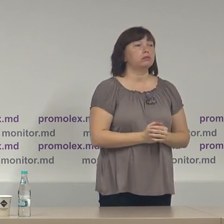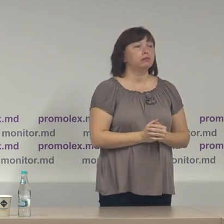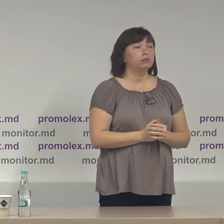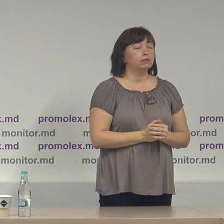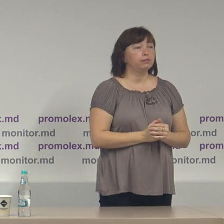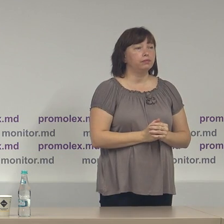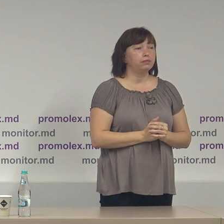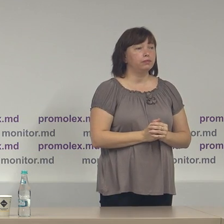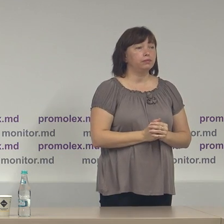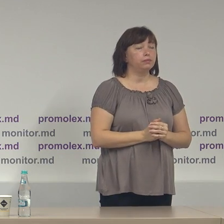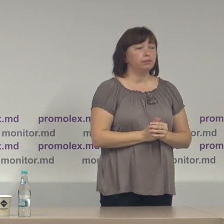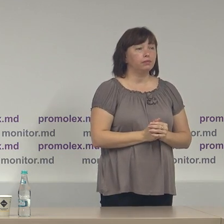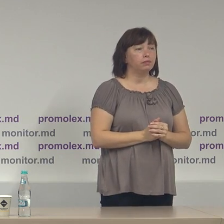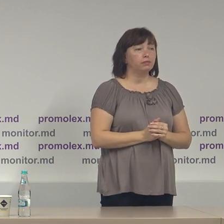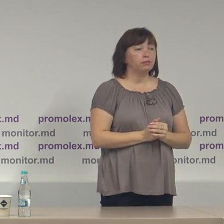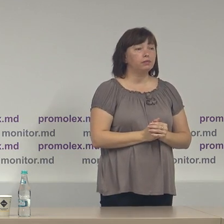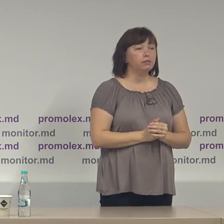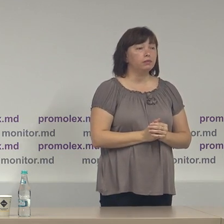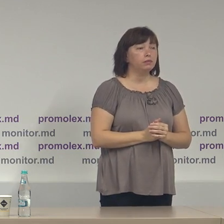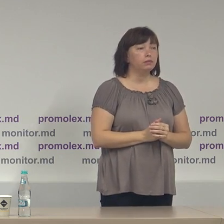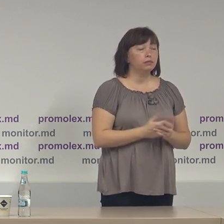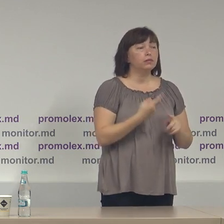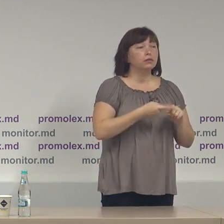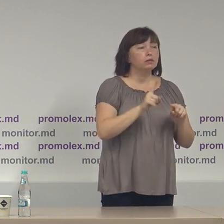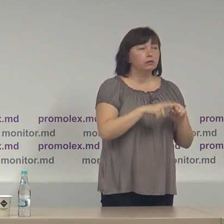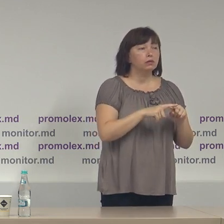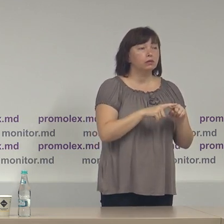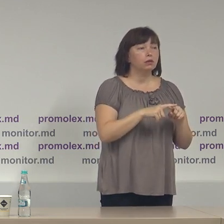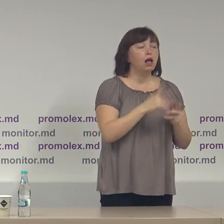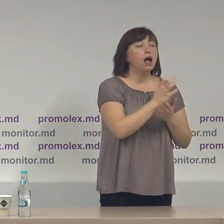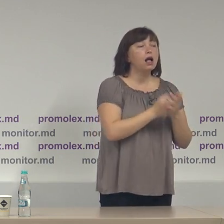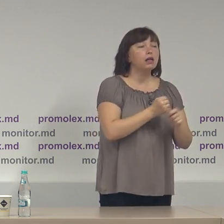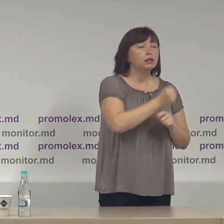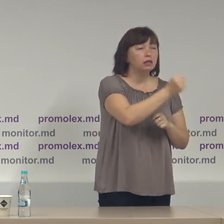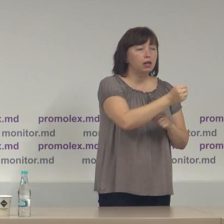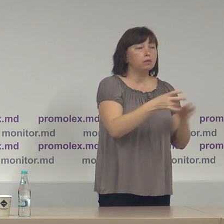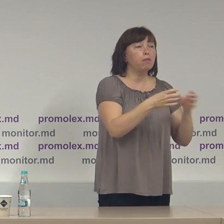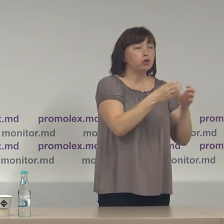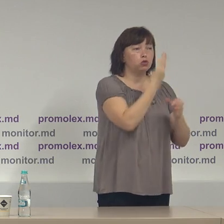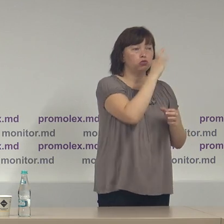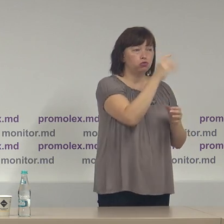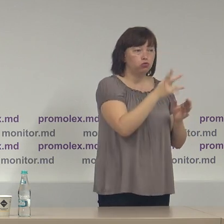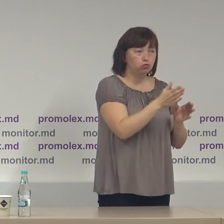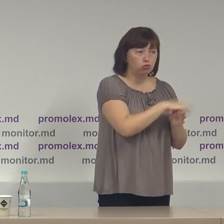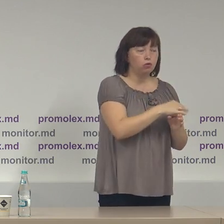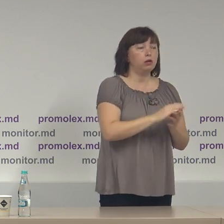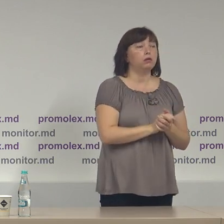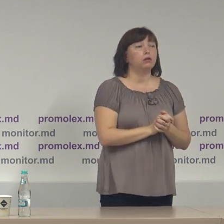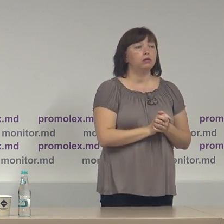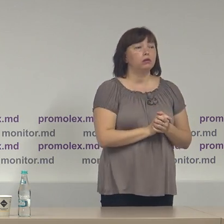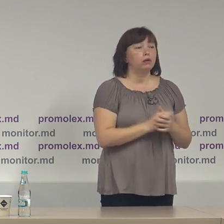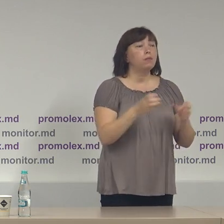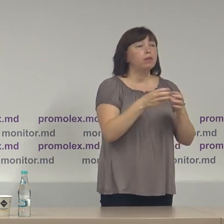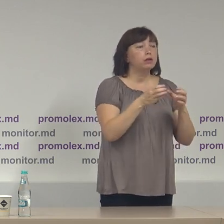potențiali concurențe electoral fiind vorba de candidații desemnați de partidul șor doamna Violeta Ivanov